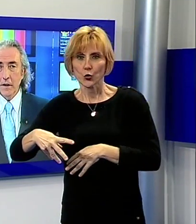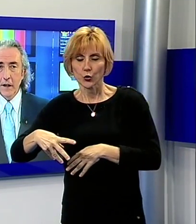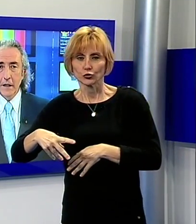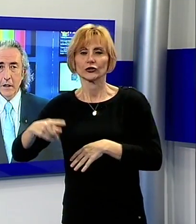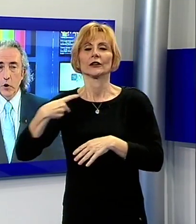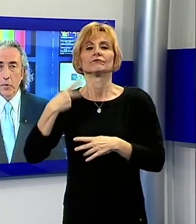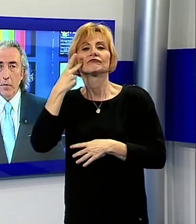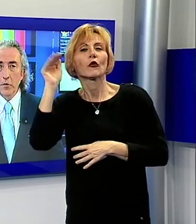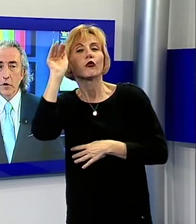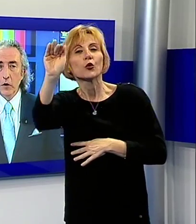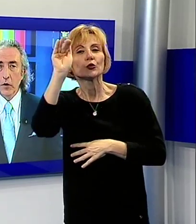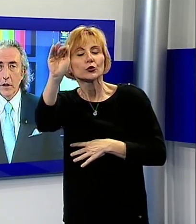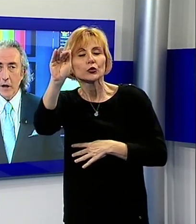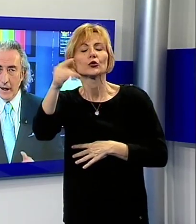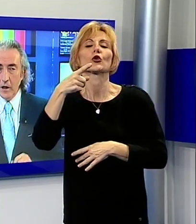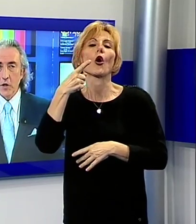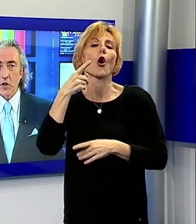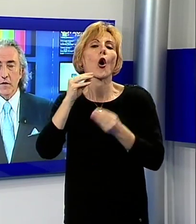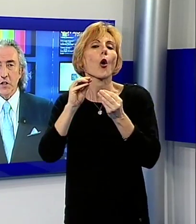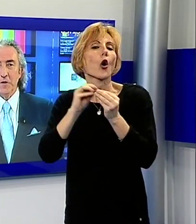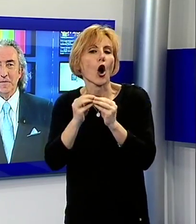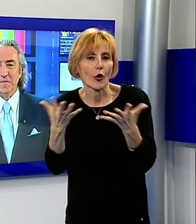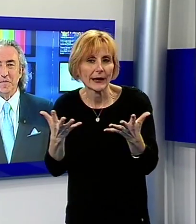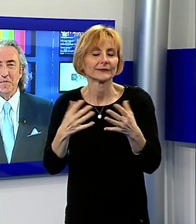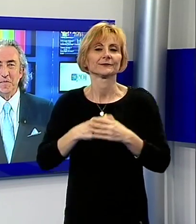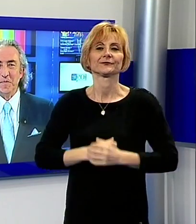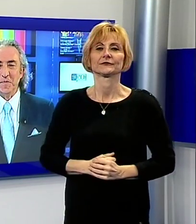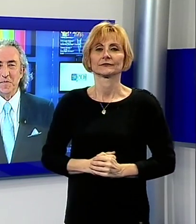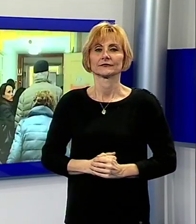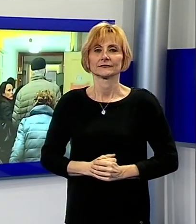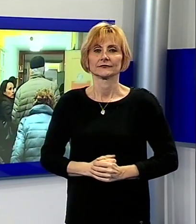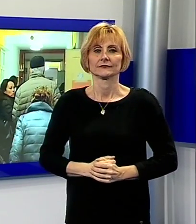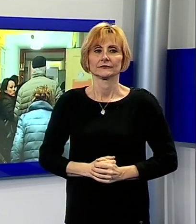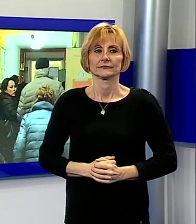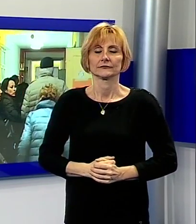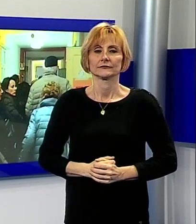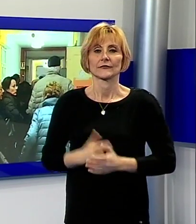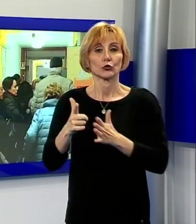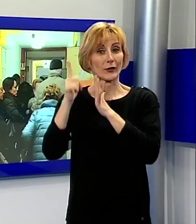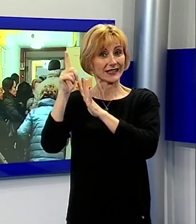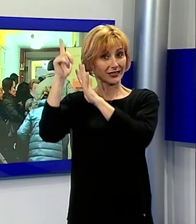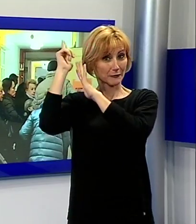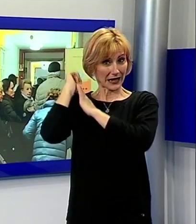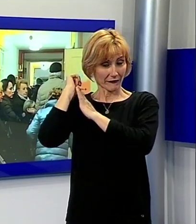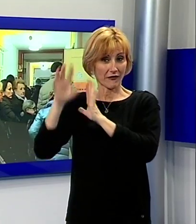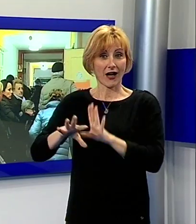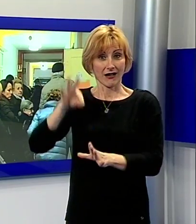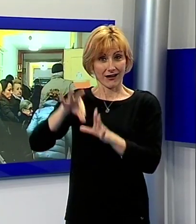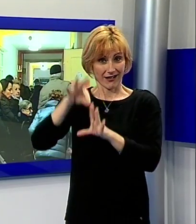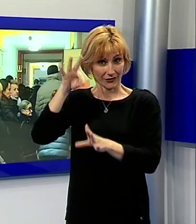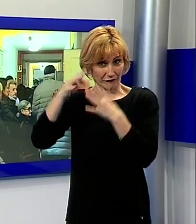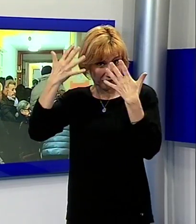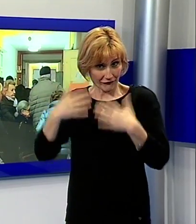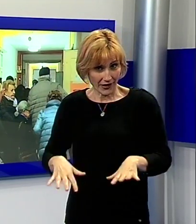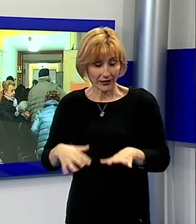prospettive dopo il voto elettorale in questo servizio. A due settimane dal risultato elettorale,